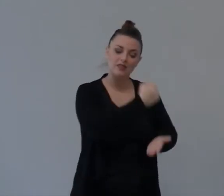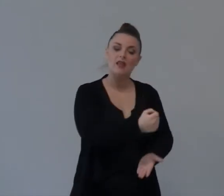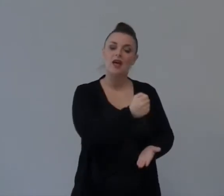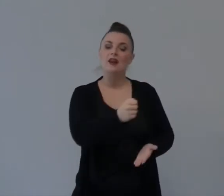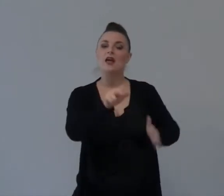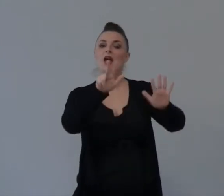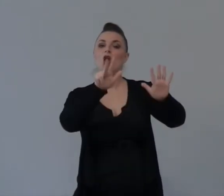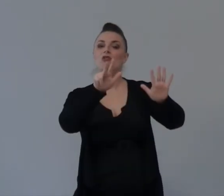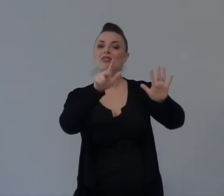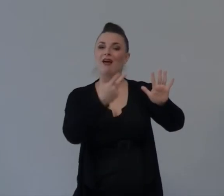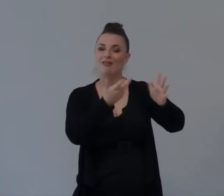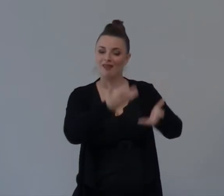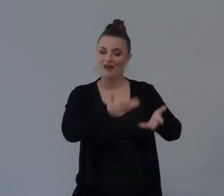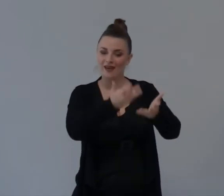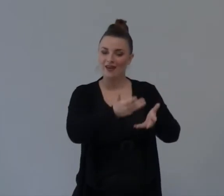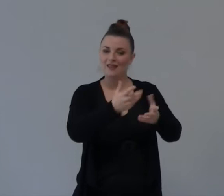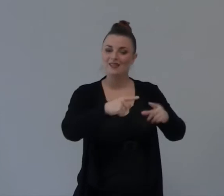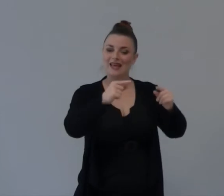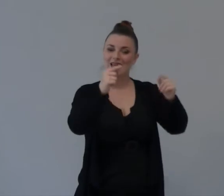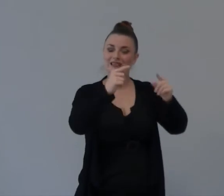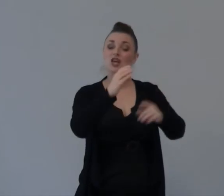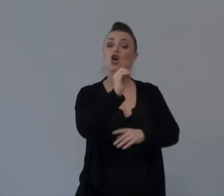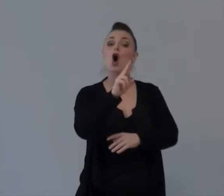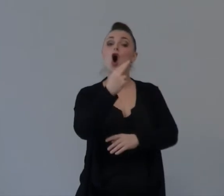Ammazzare Muscoli C'era E Sare Da